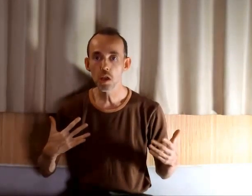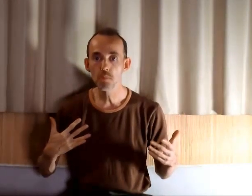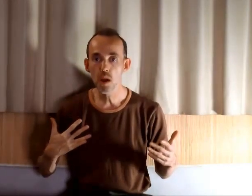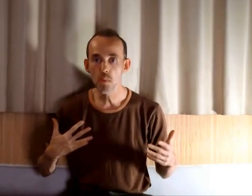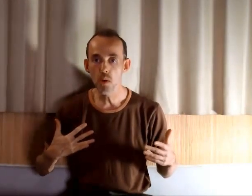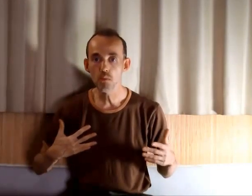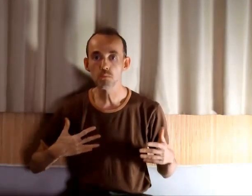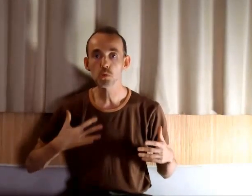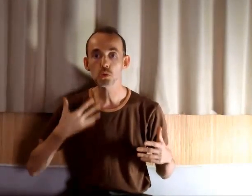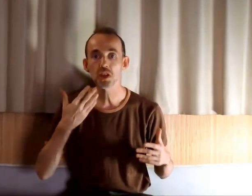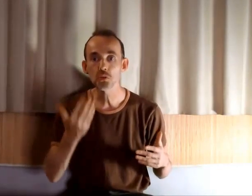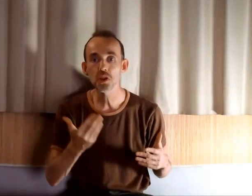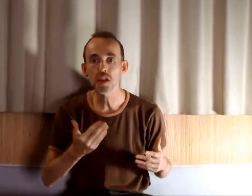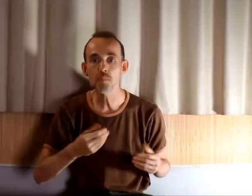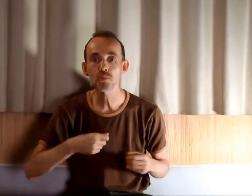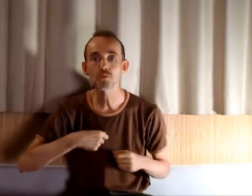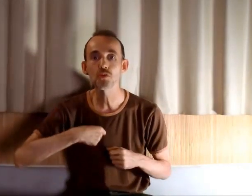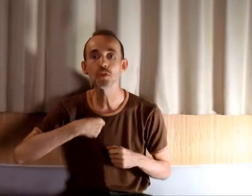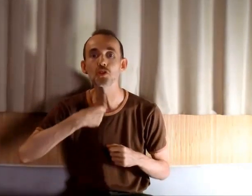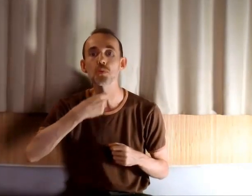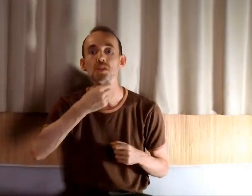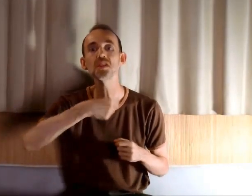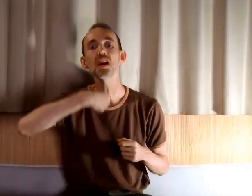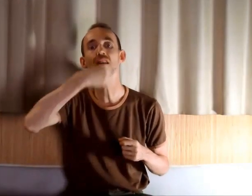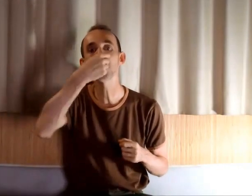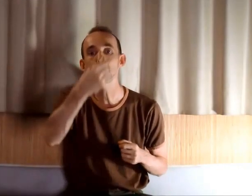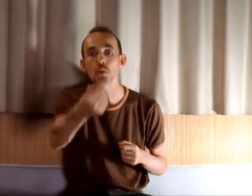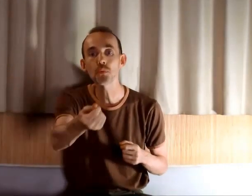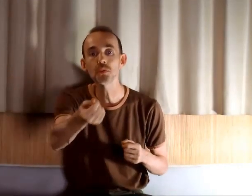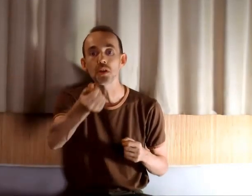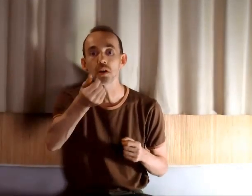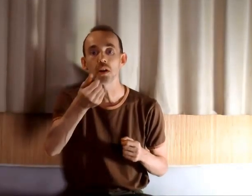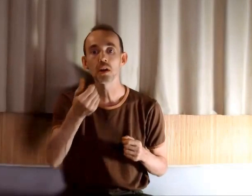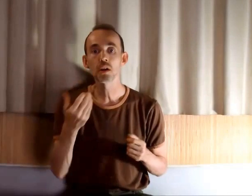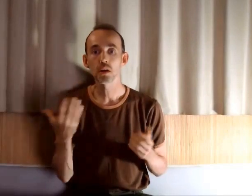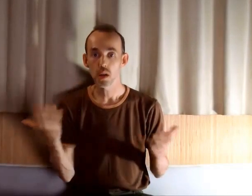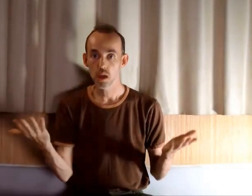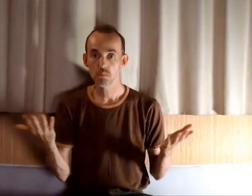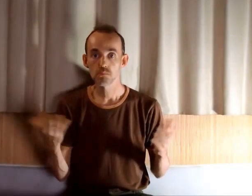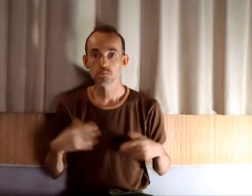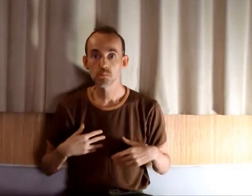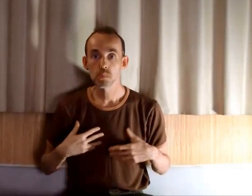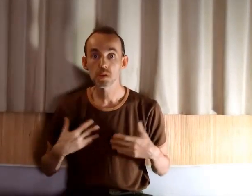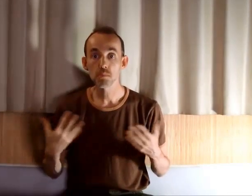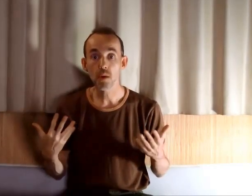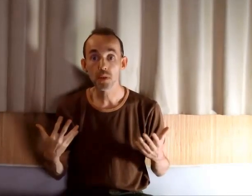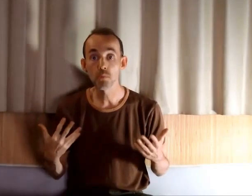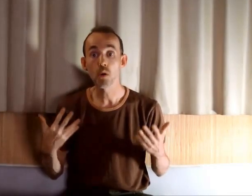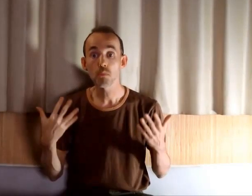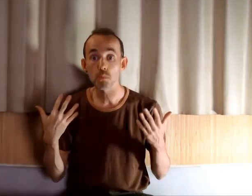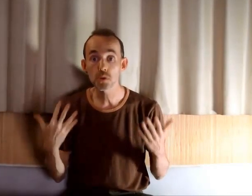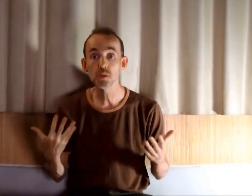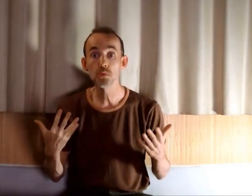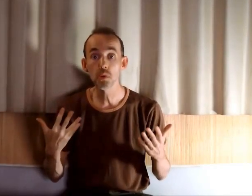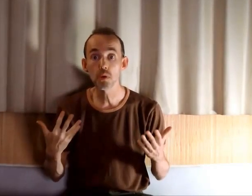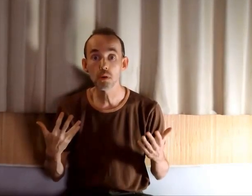et puis à un moment, ce n'est qu'une étape, je vais choisir d'approfondir. C'est parfaitement possible de